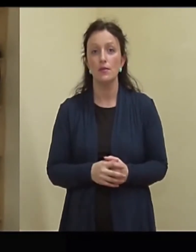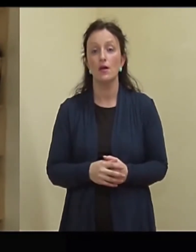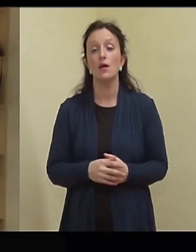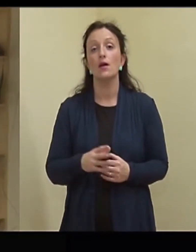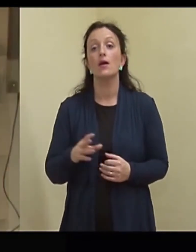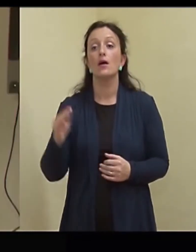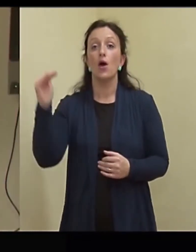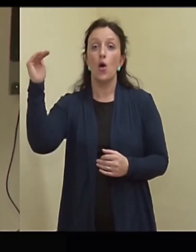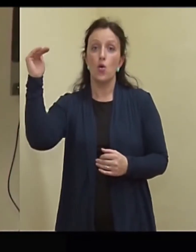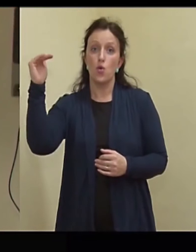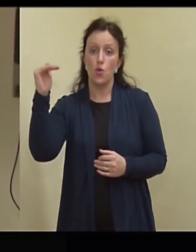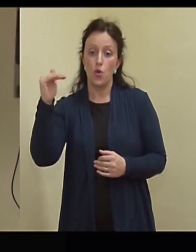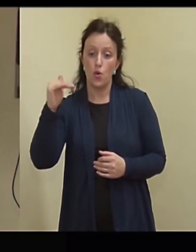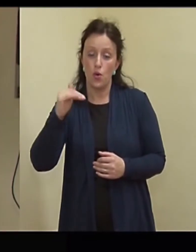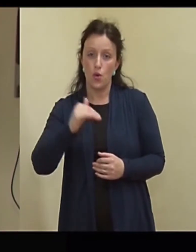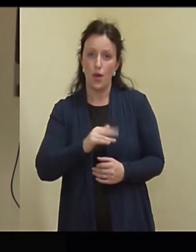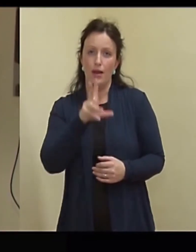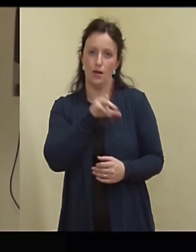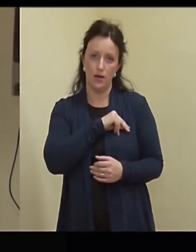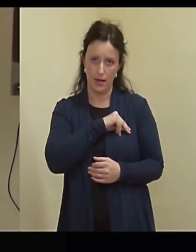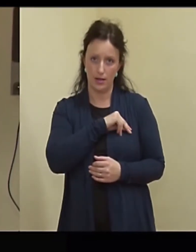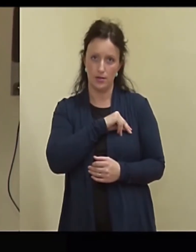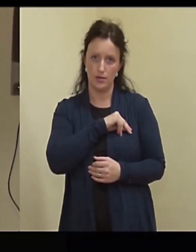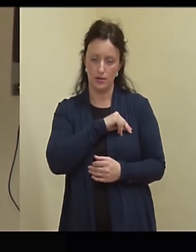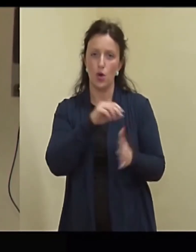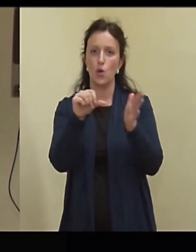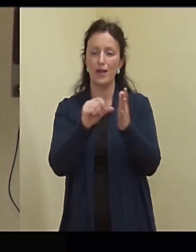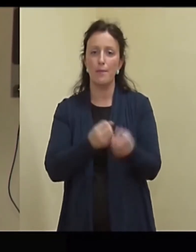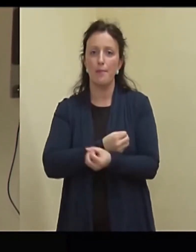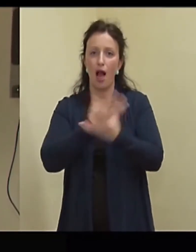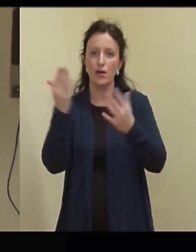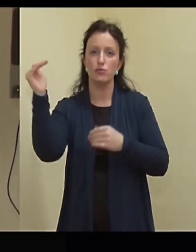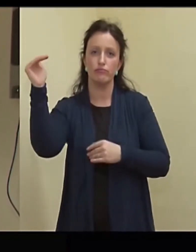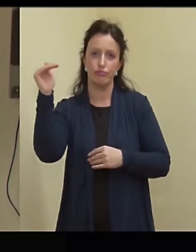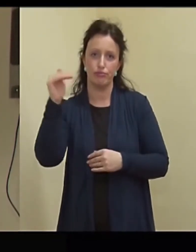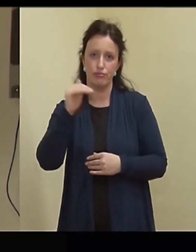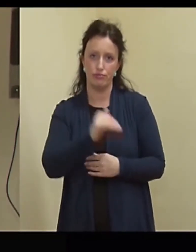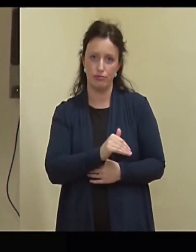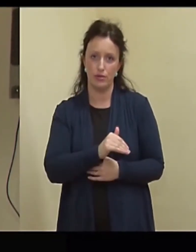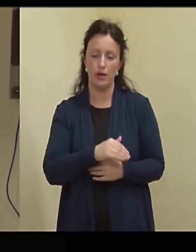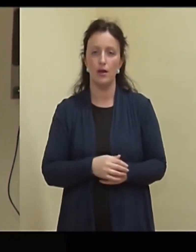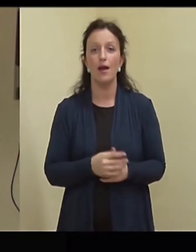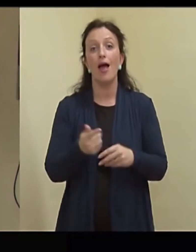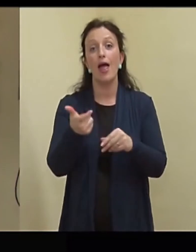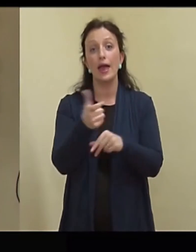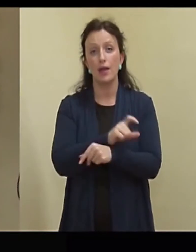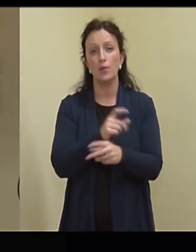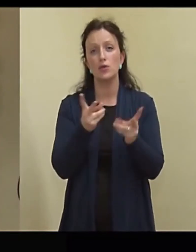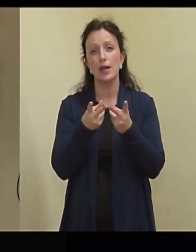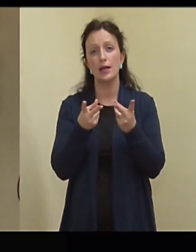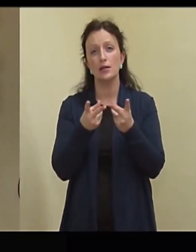alla läinud. Kuri tegelikult plahvatused on hästi madalad. Noh, neid ei oleki praktiliselt. Enamus on sellised